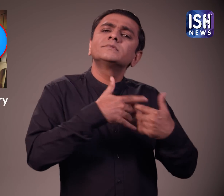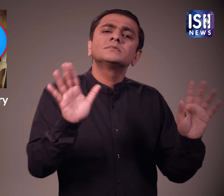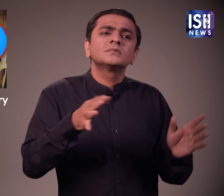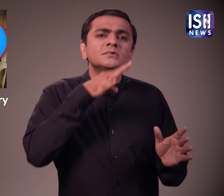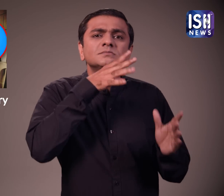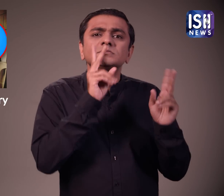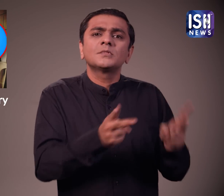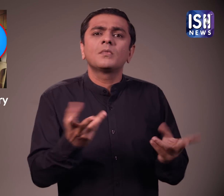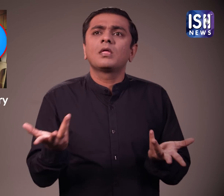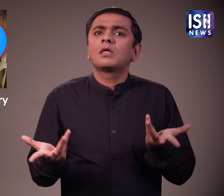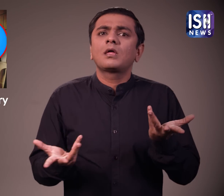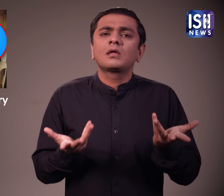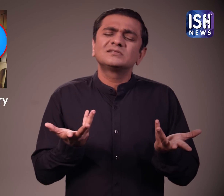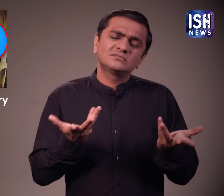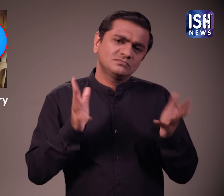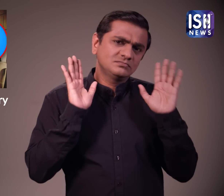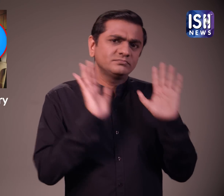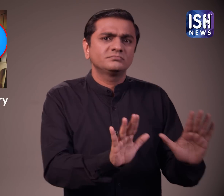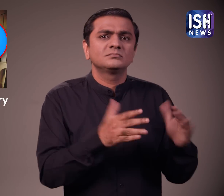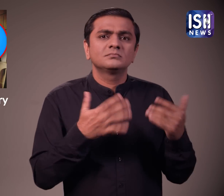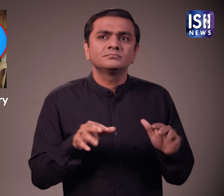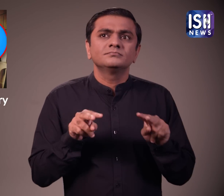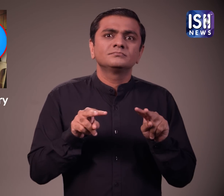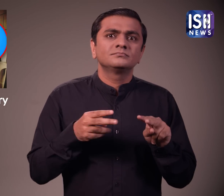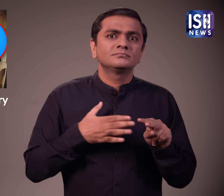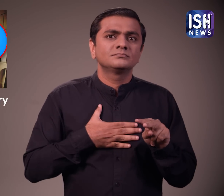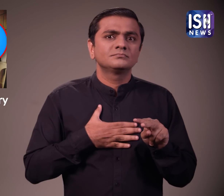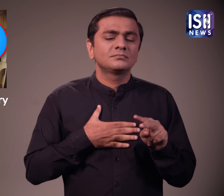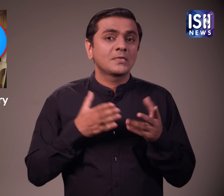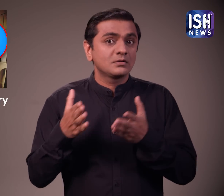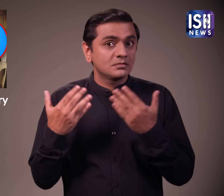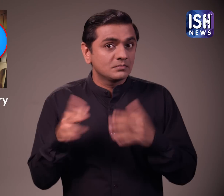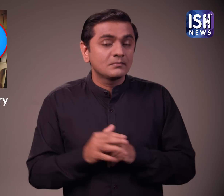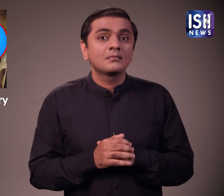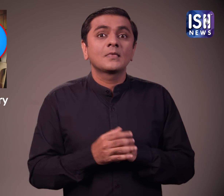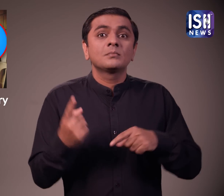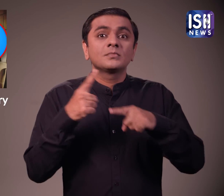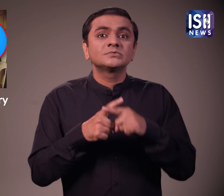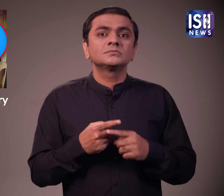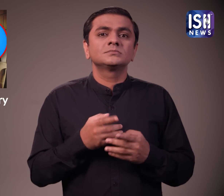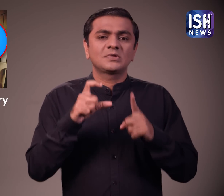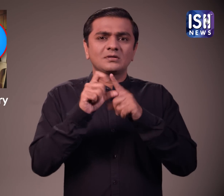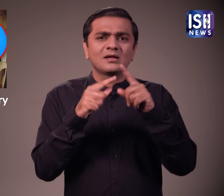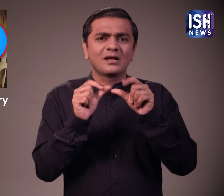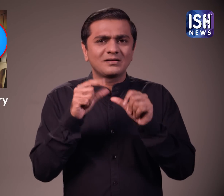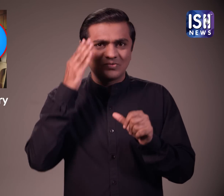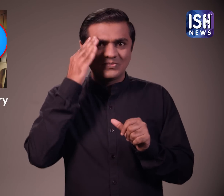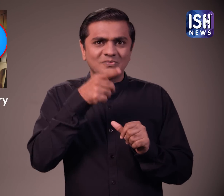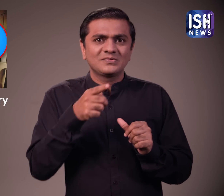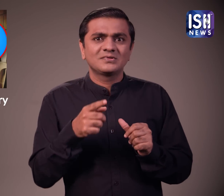कर्मचारियों को नौकरी से निकाल दिया हे भगवान ट्वीटर के पास तीन जगों पर डेटा